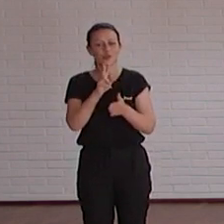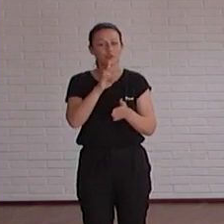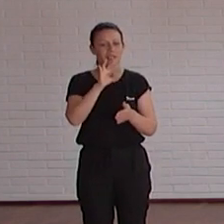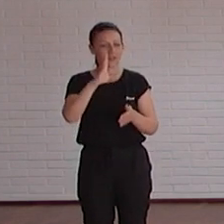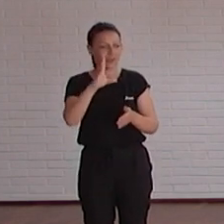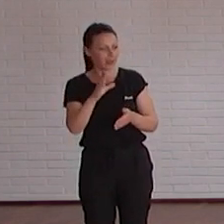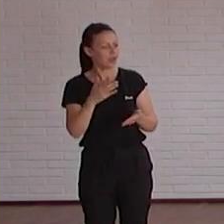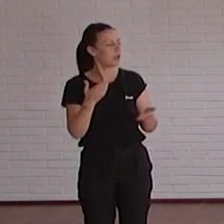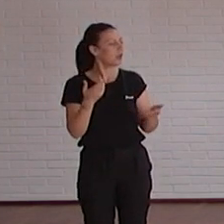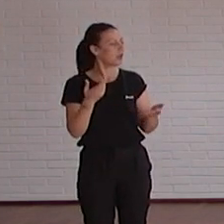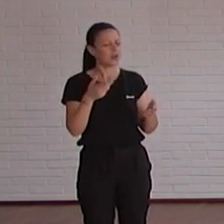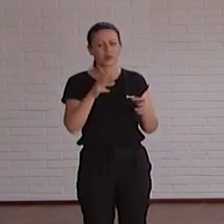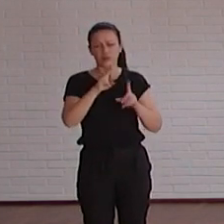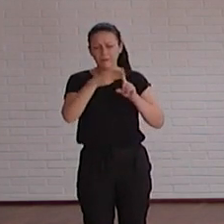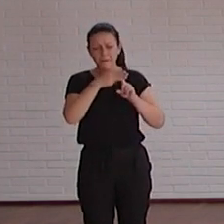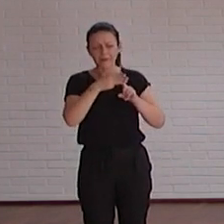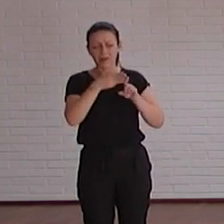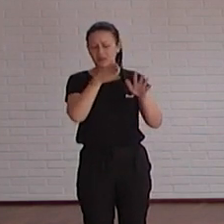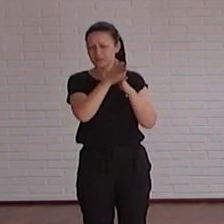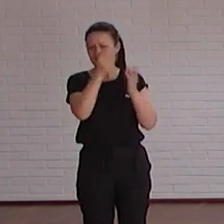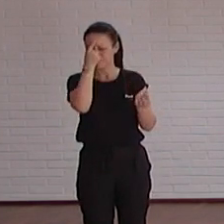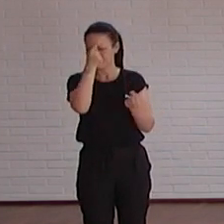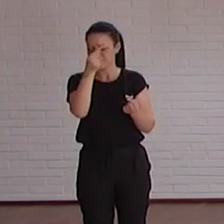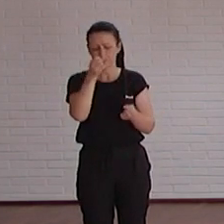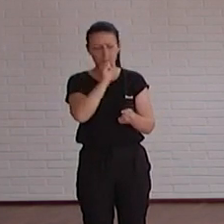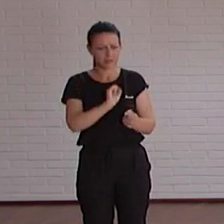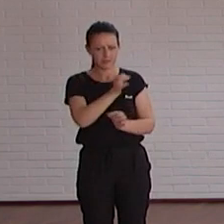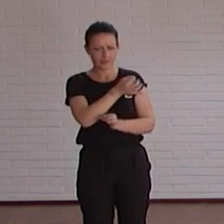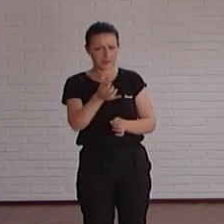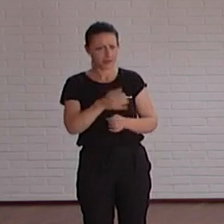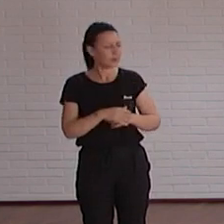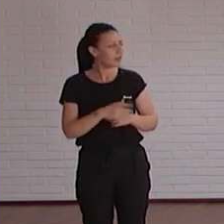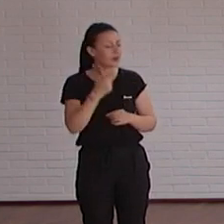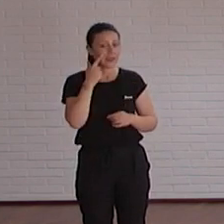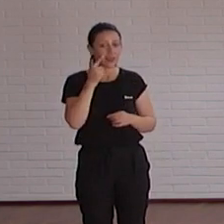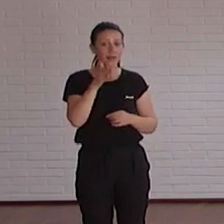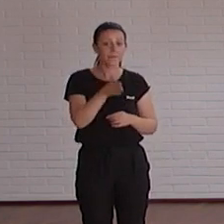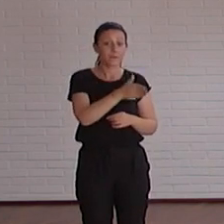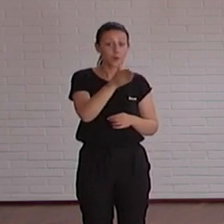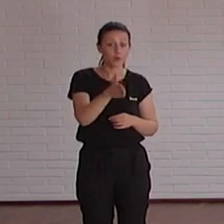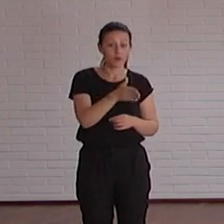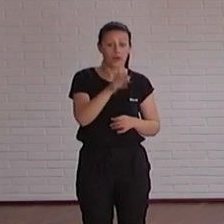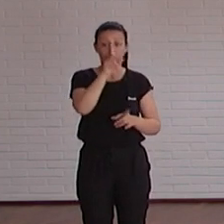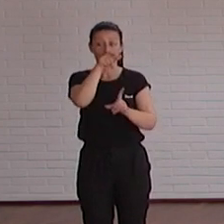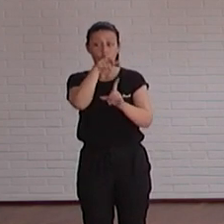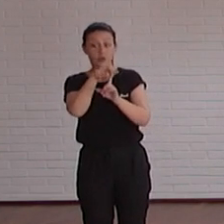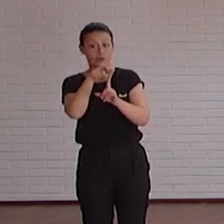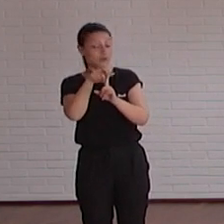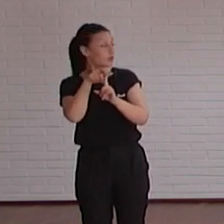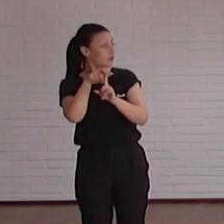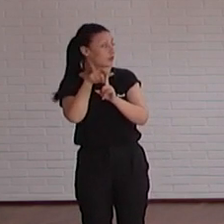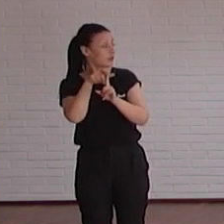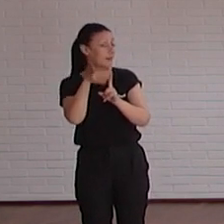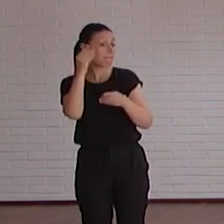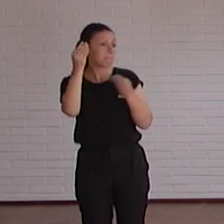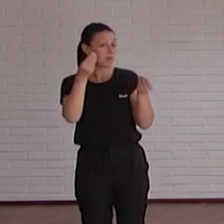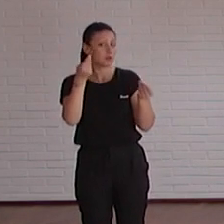una página que está súper bien explicado todo pero claro al final vemos productividad y objetivos y bueno creo que